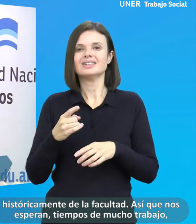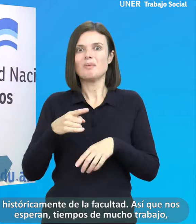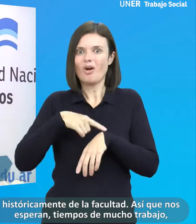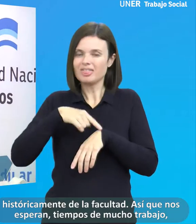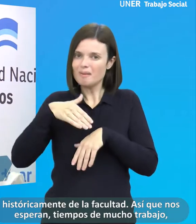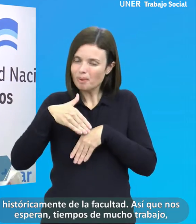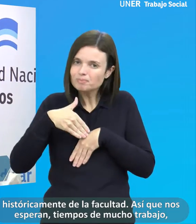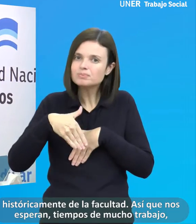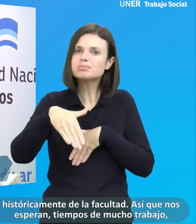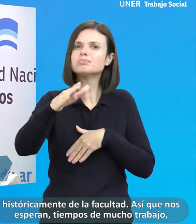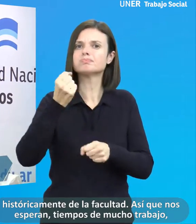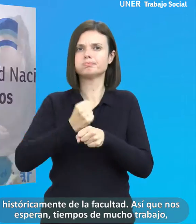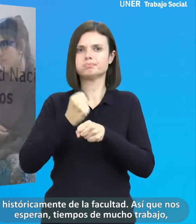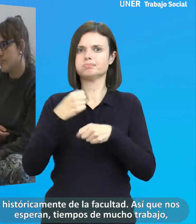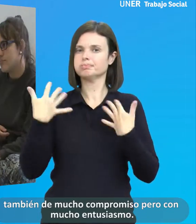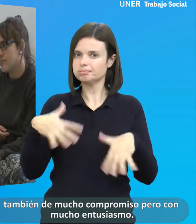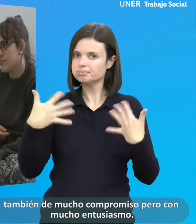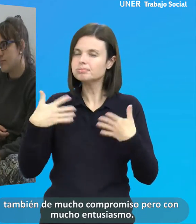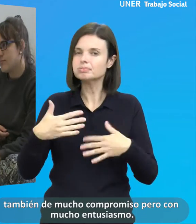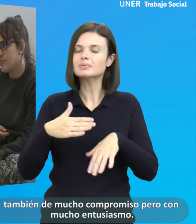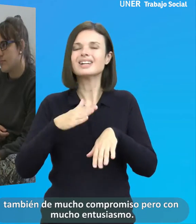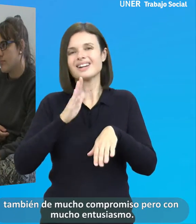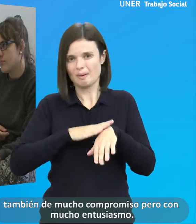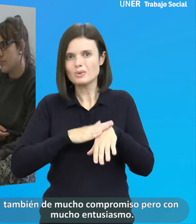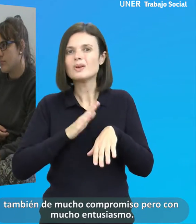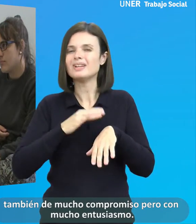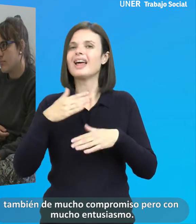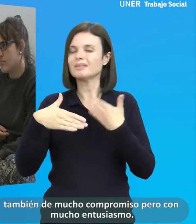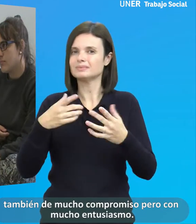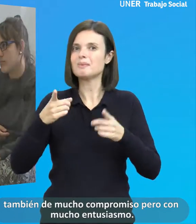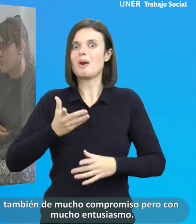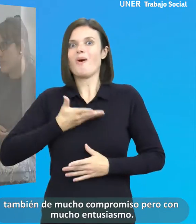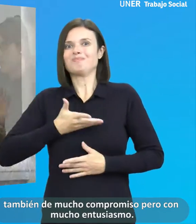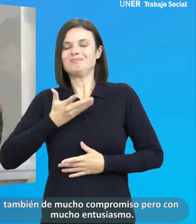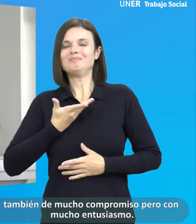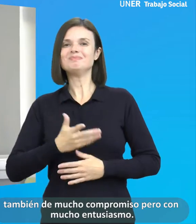tiempos de mucho trabajo, también de mucho compromiso, pero con mucho entusiasmo.